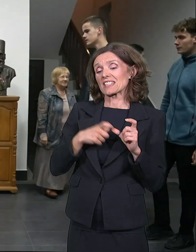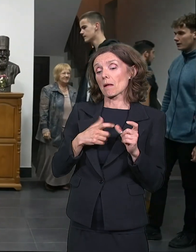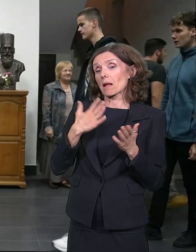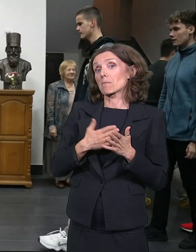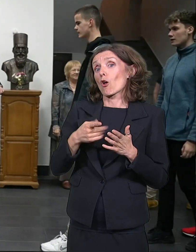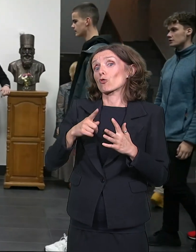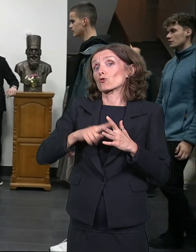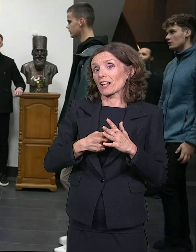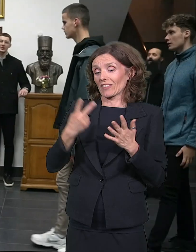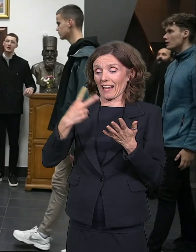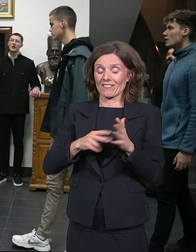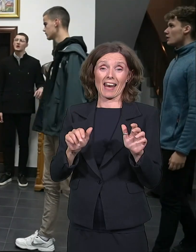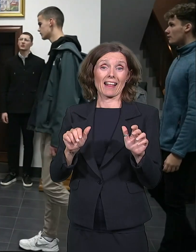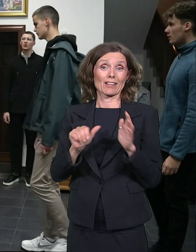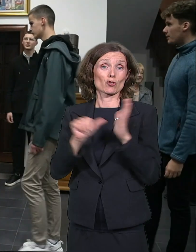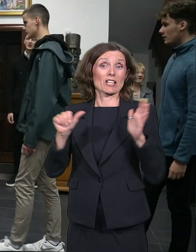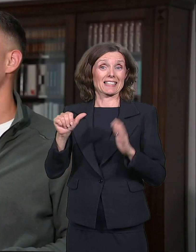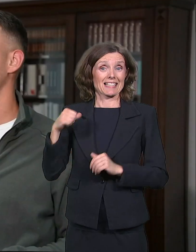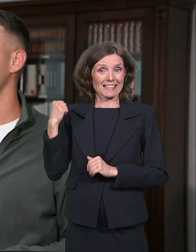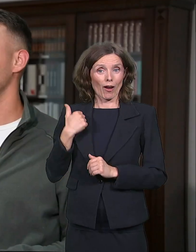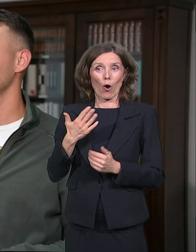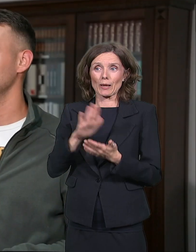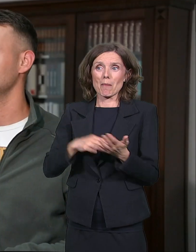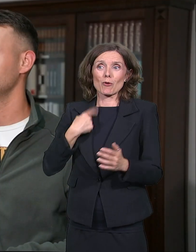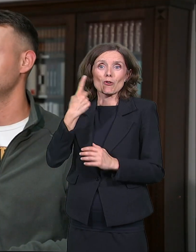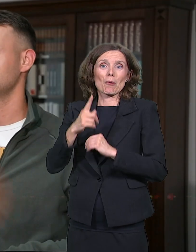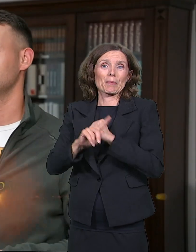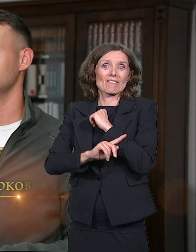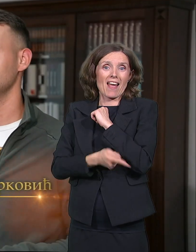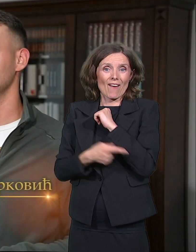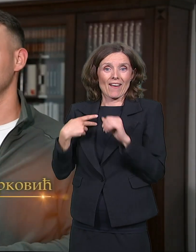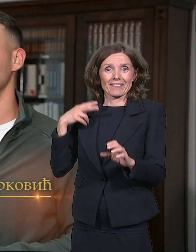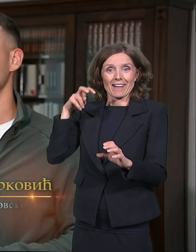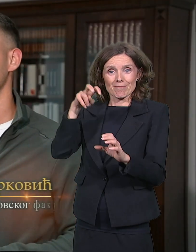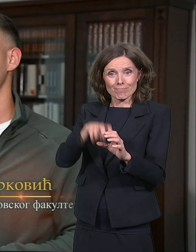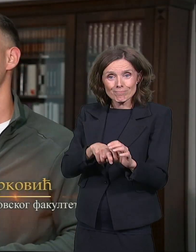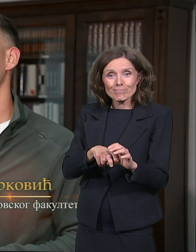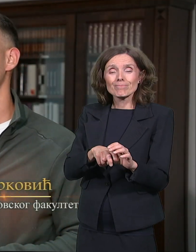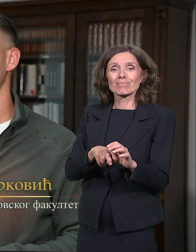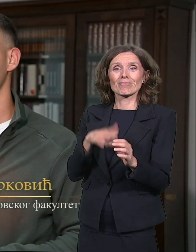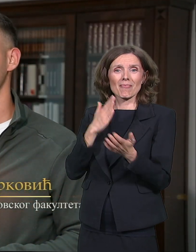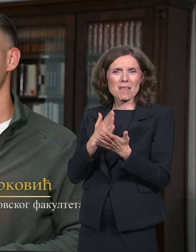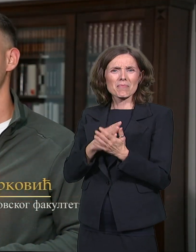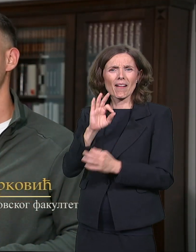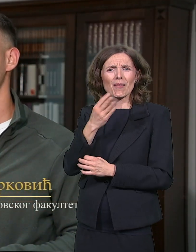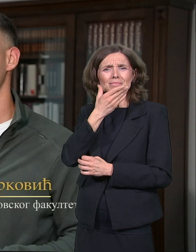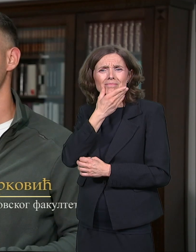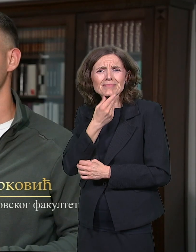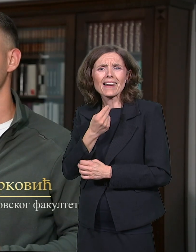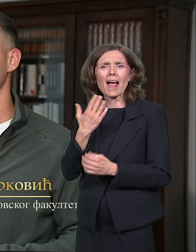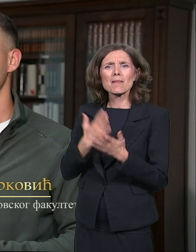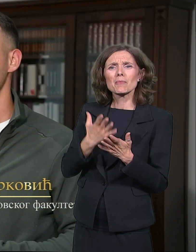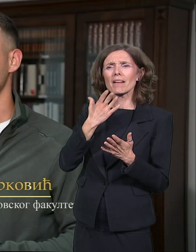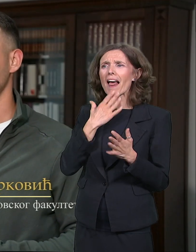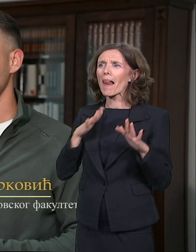startovali sa, da tako kažem, sa nastavom. I bilo je baš lepo, baš je bila lepa atmosfera. Profesori